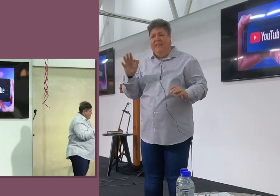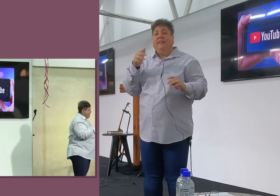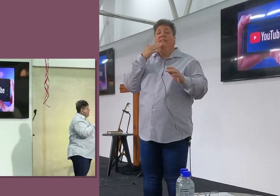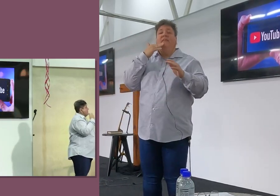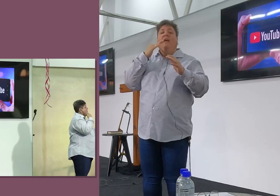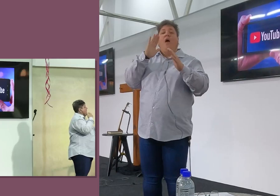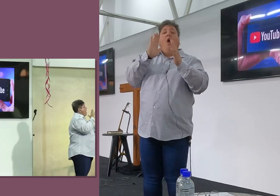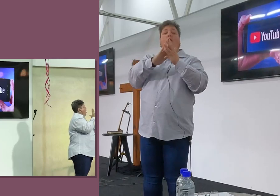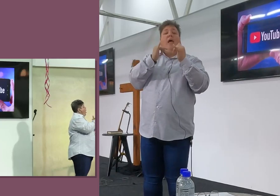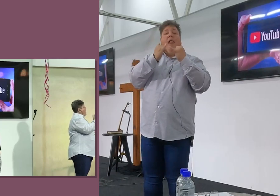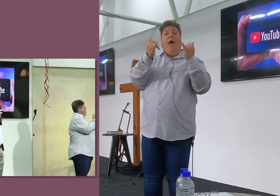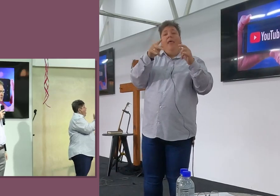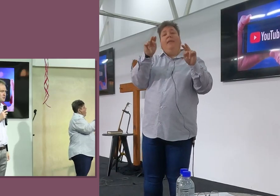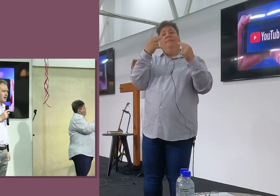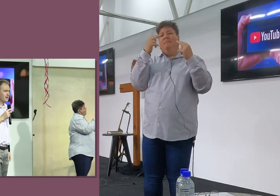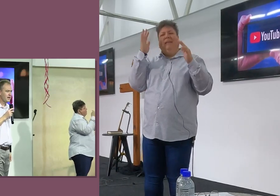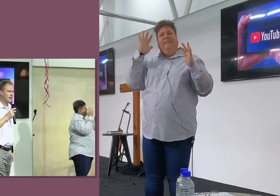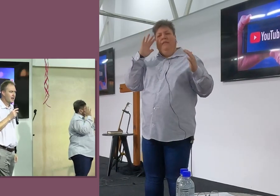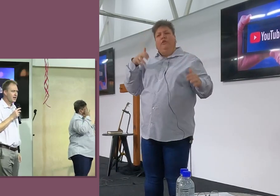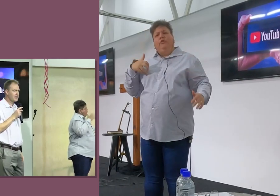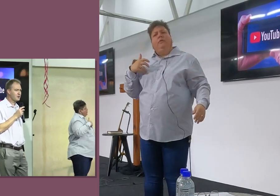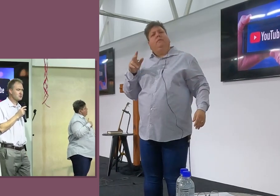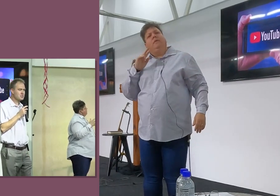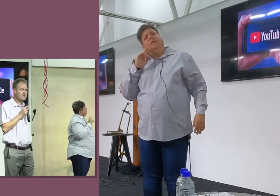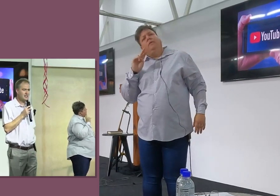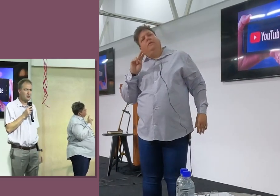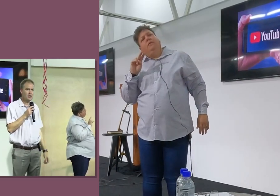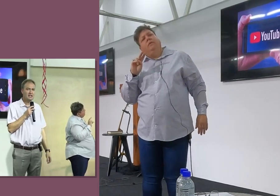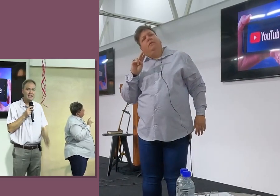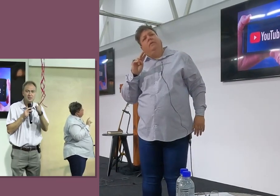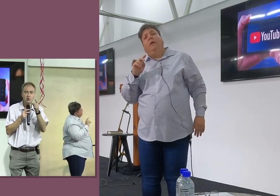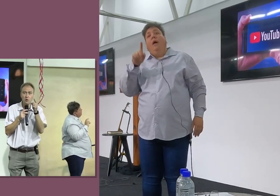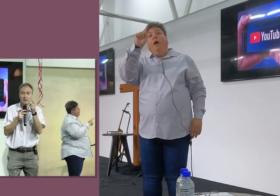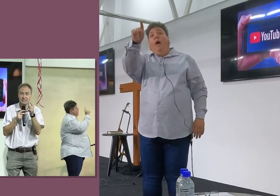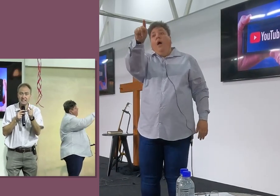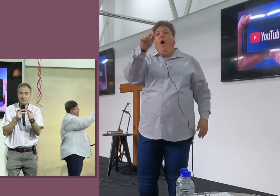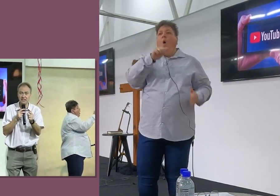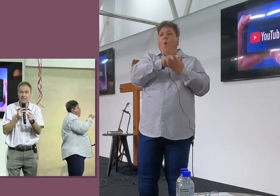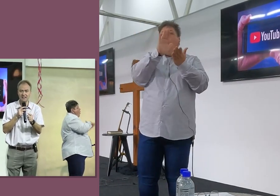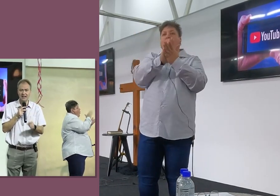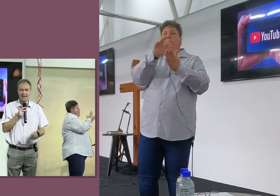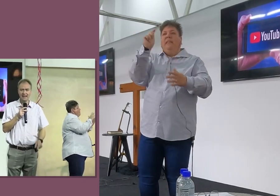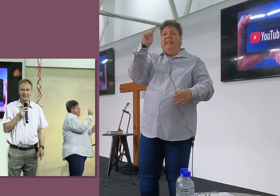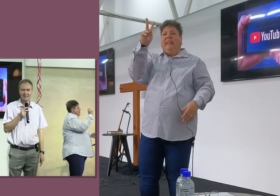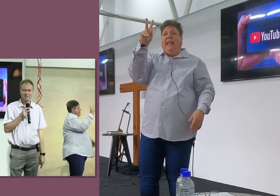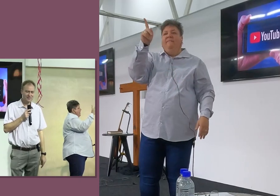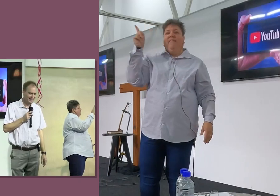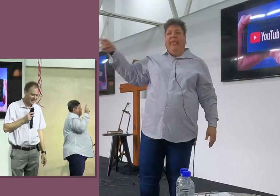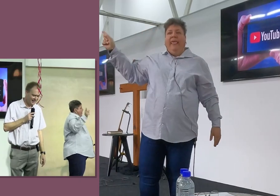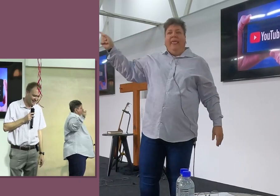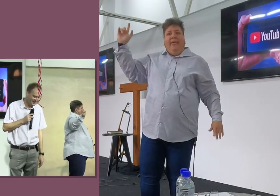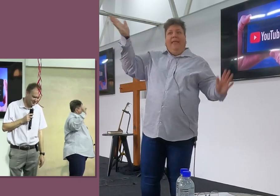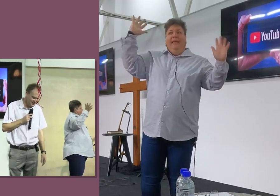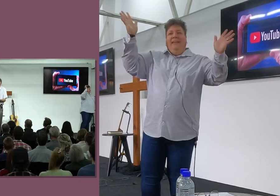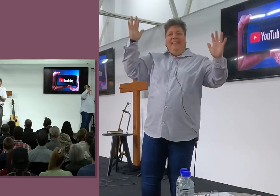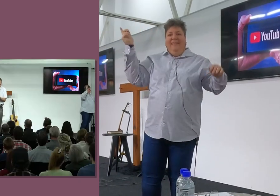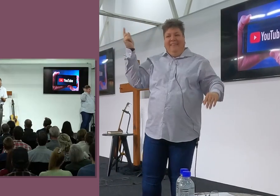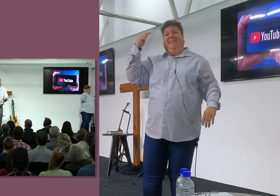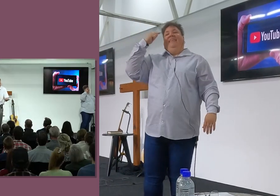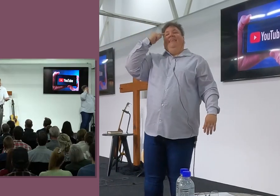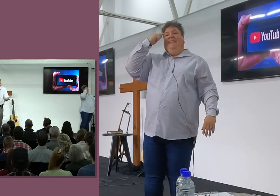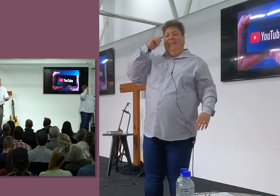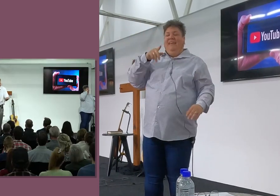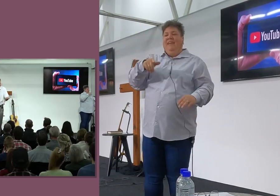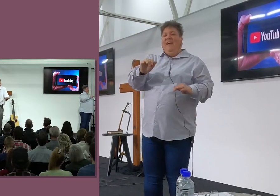kyk anoniem, En die sinkie kyk so vir my, En die raak so still en sê, Jy is hier oom op die tv, En, En, Toe beset ek,